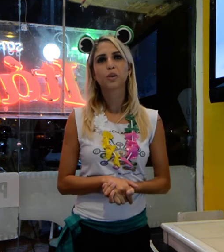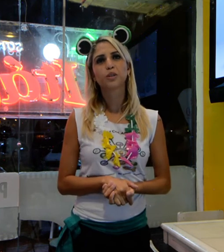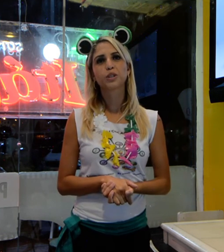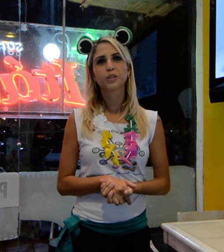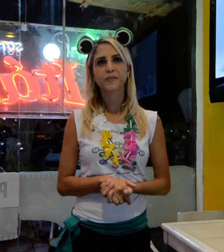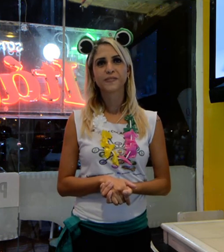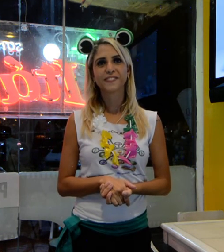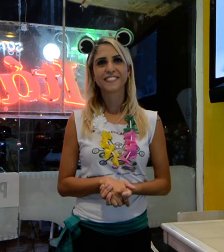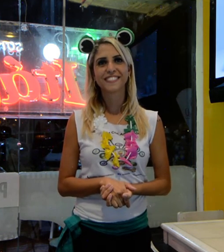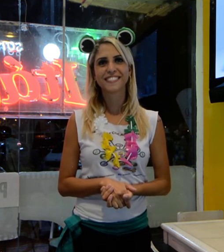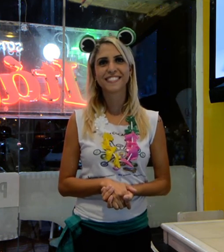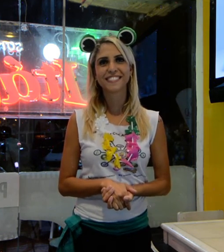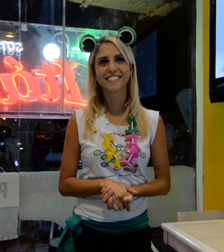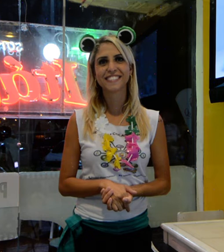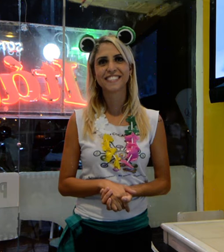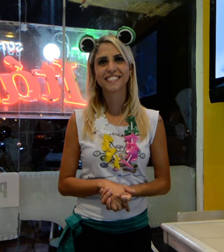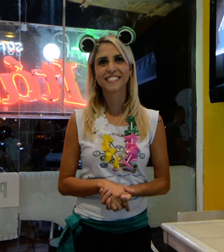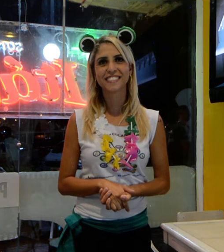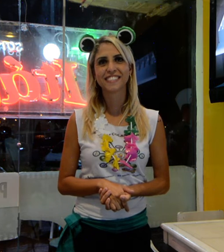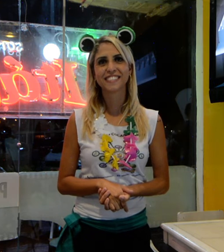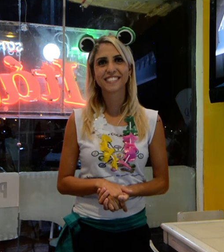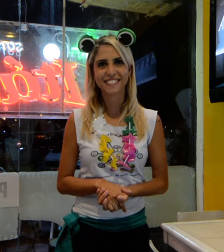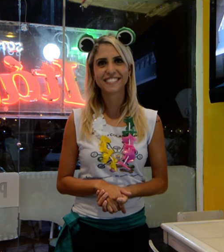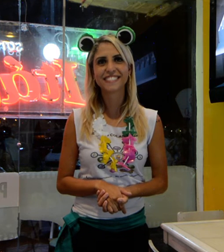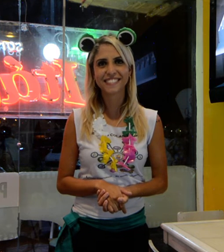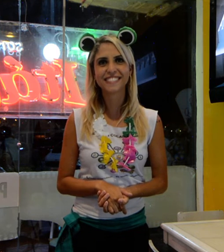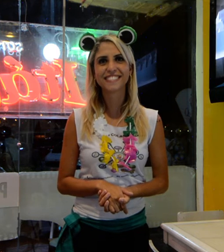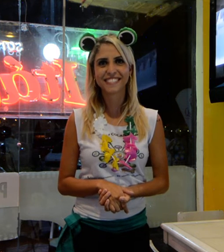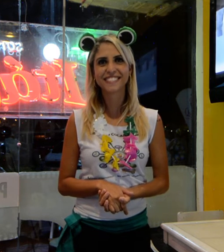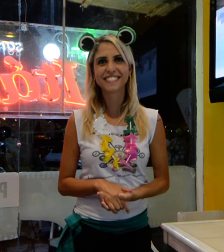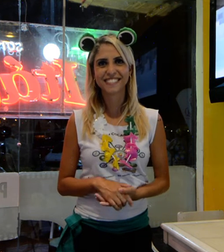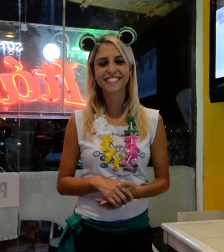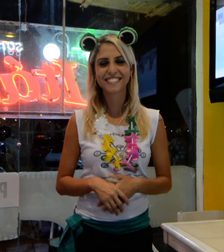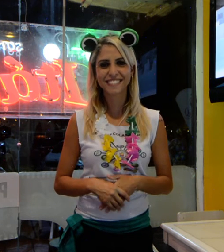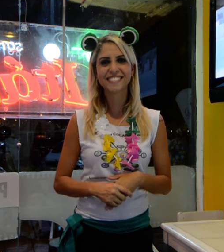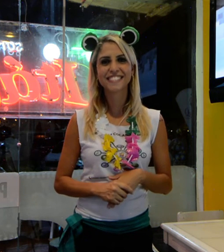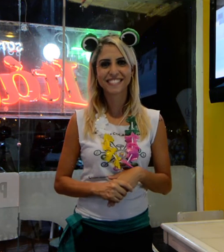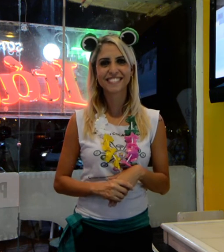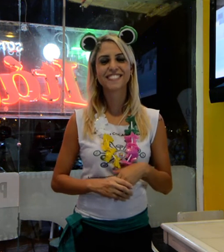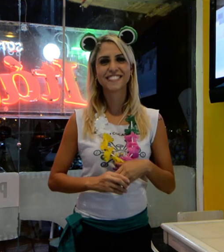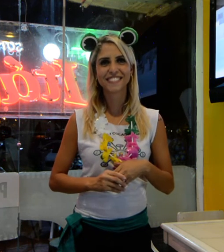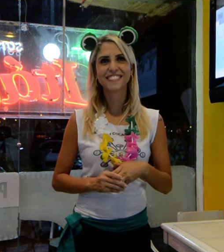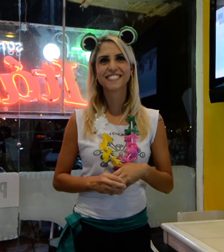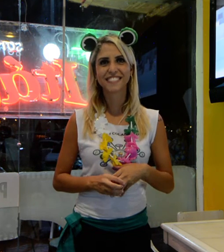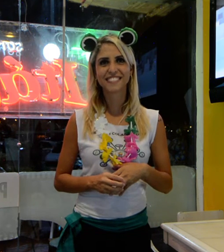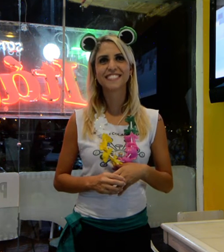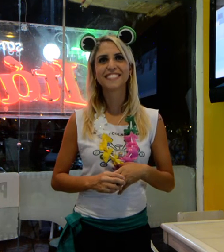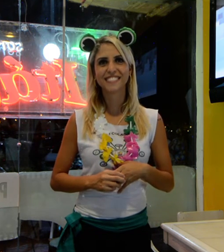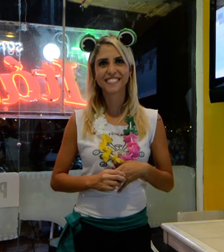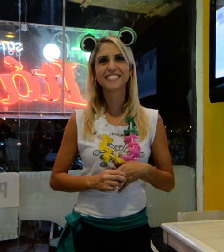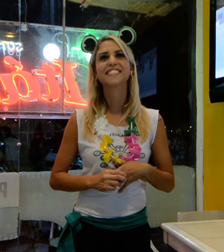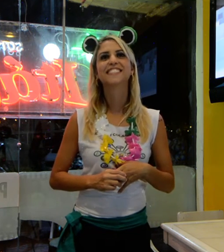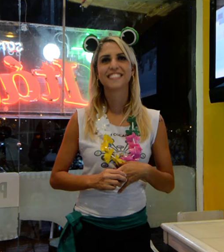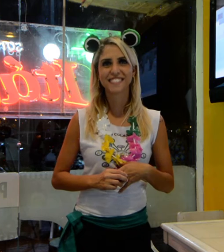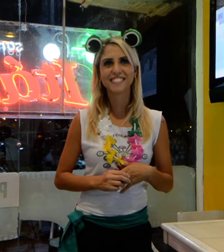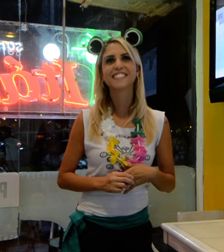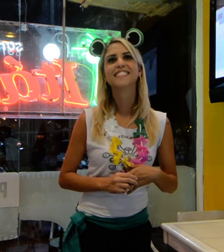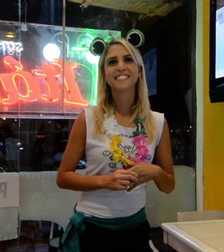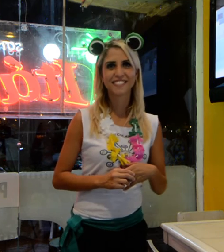vida. Isso aí, nós sabemos, nós que lhe conhecemos, sabemos que você já está nessa batalha há um tempo, apesar que